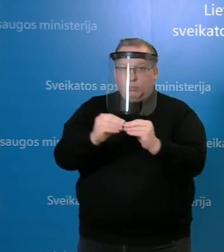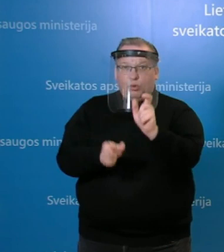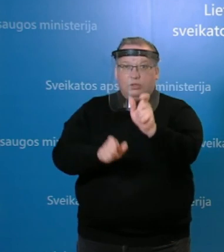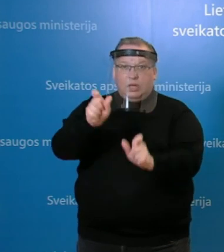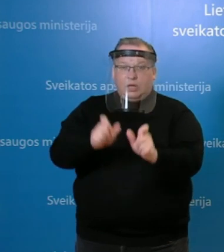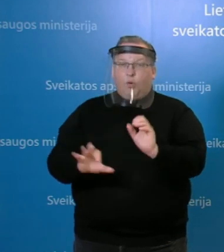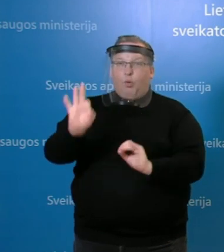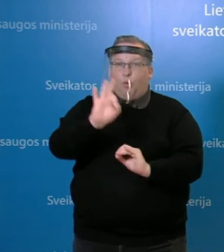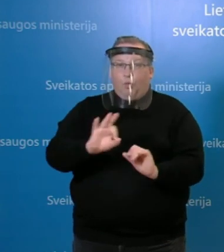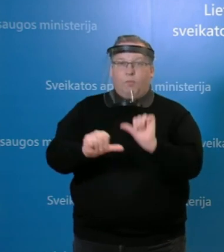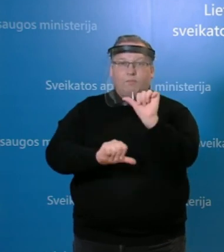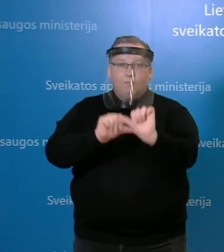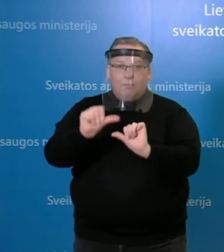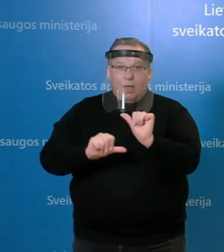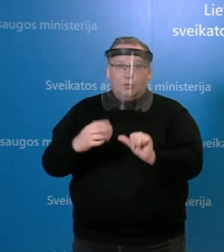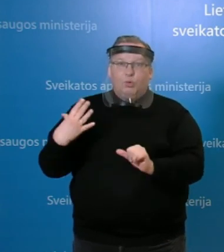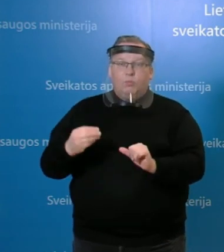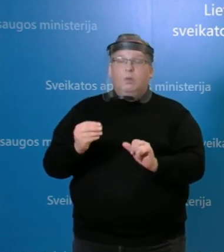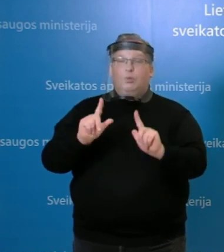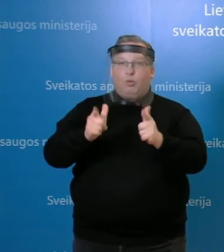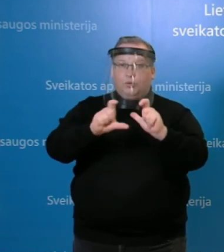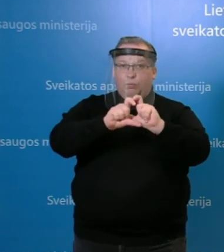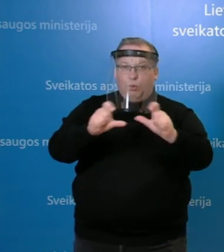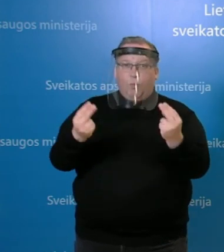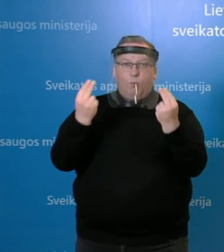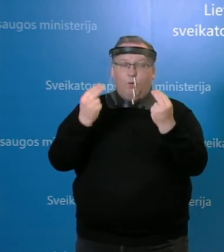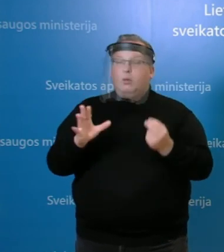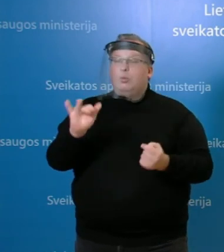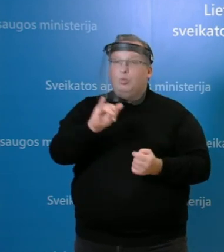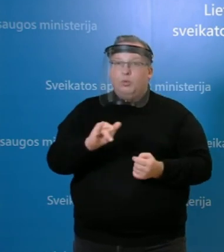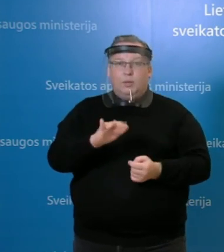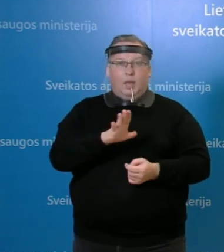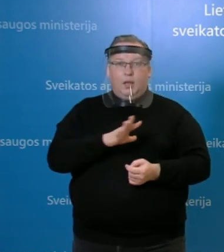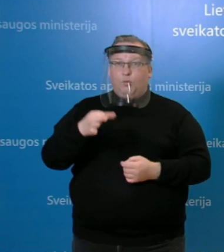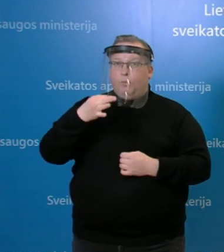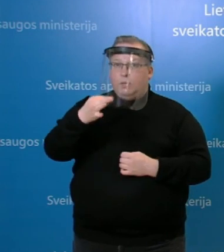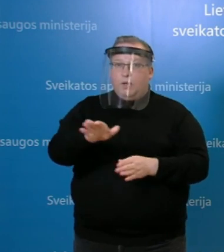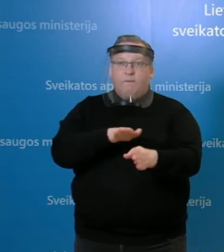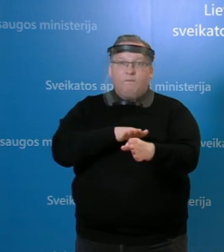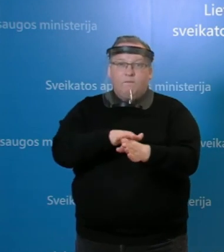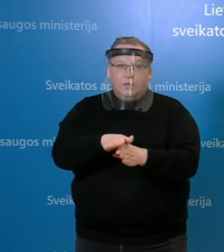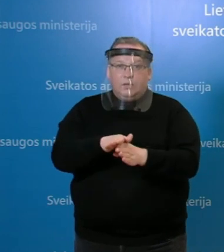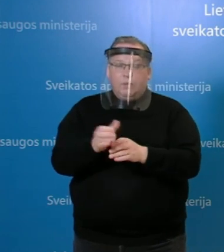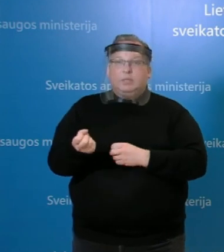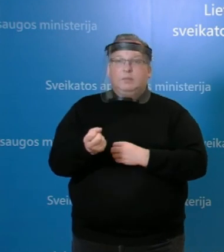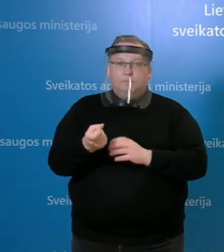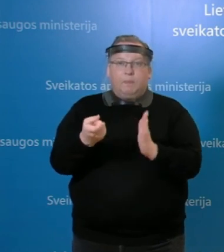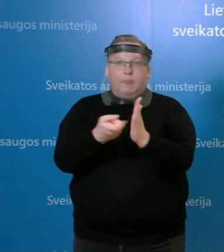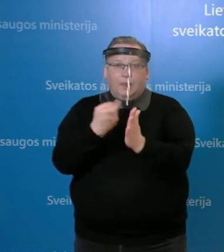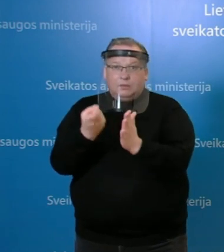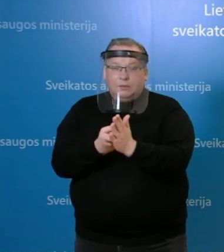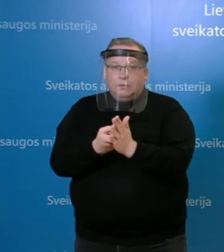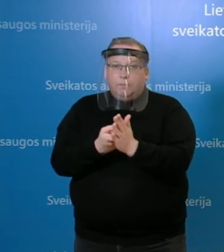amžiaus ir konkrečiai kuriuose mokyklose, esu, nes mokosi, tikrai negaliu pasakyti kol kas, dėl to, kad vykdomas išaiškinimas, bet iš tikrųjų,